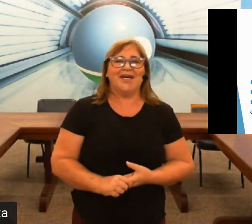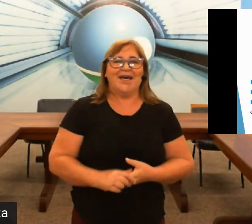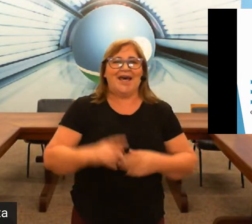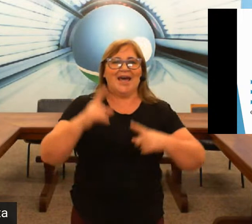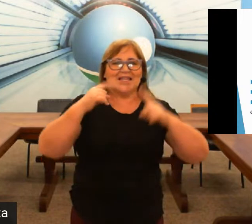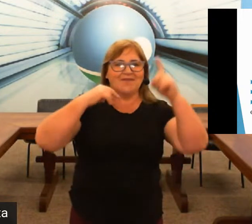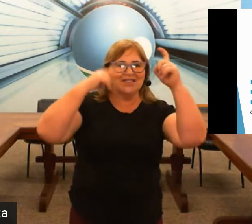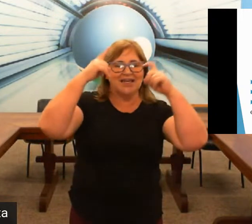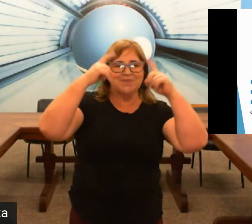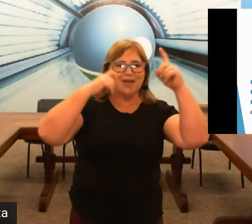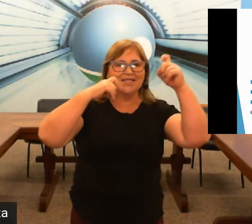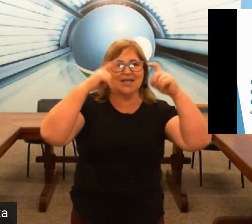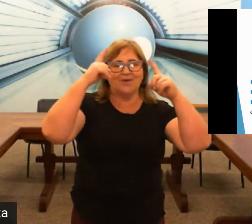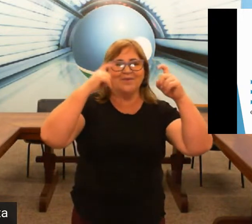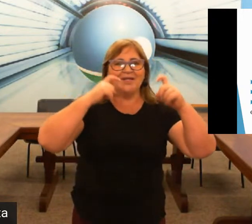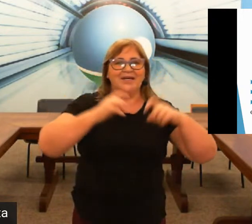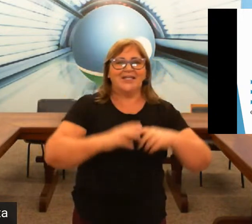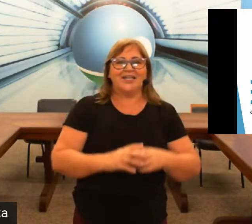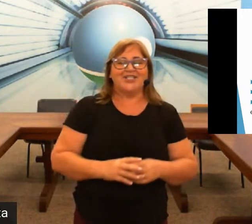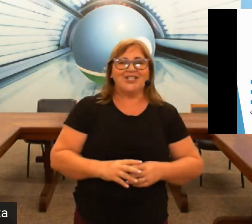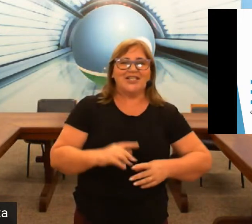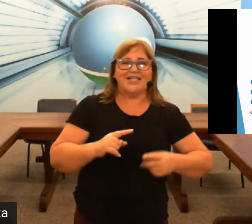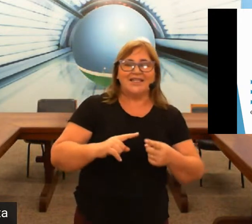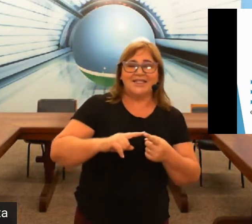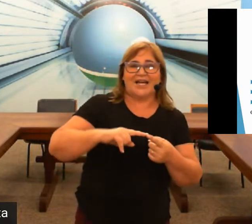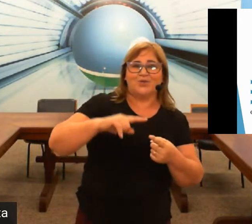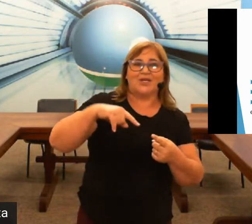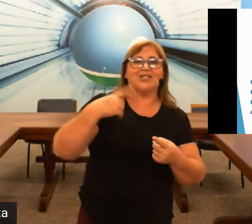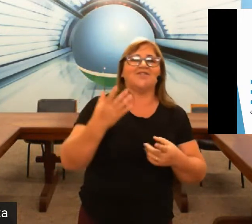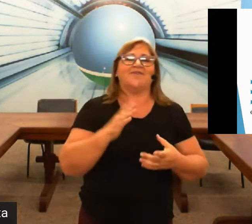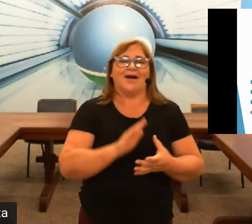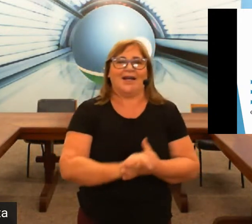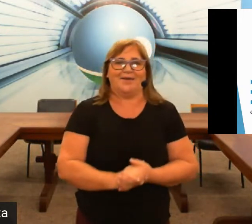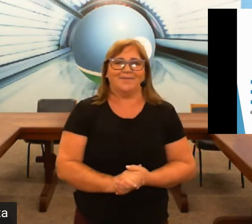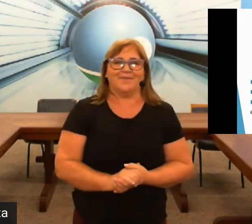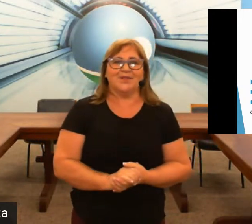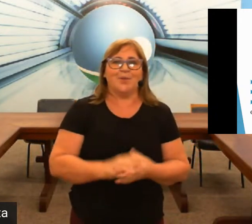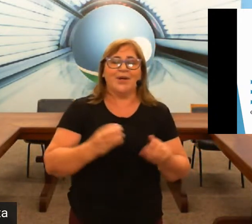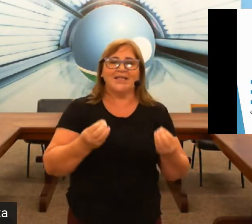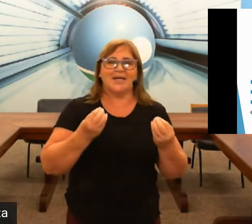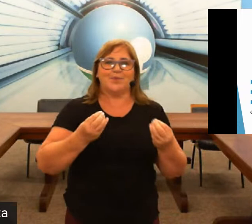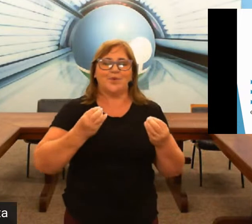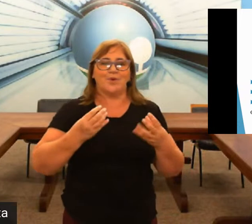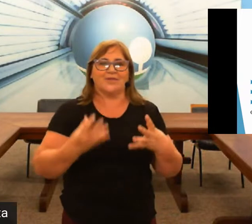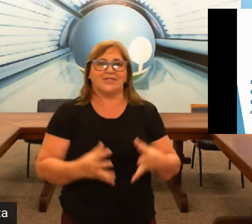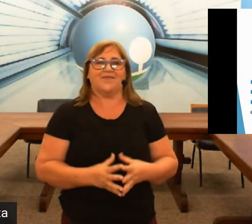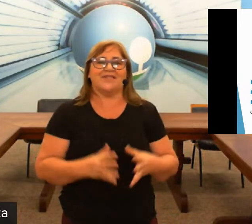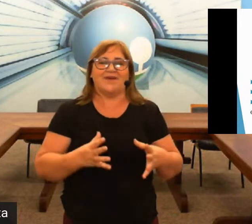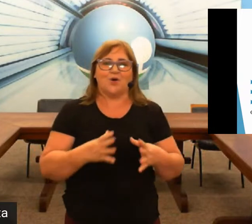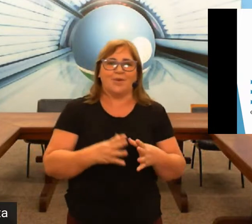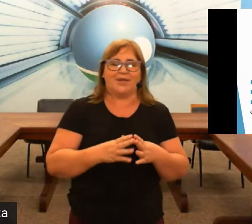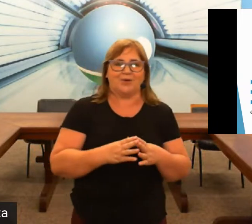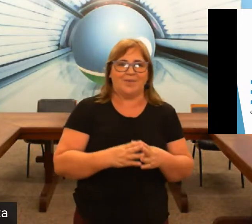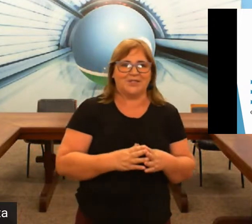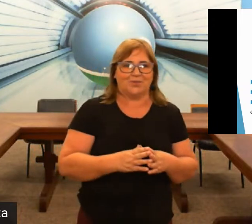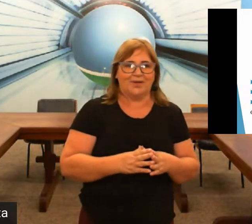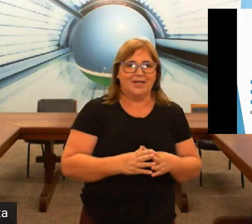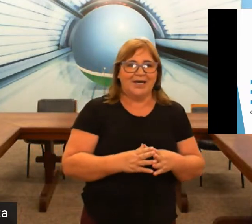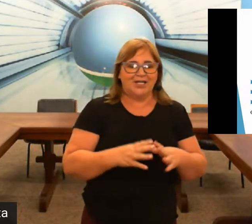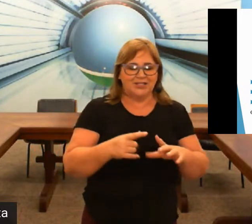é através da expressão que a gente dá intensidade do que a gente vai falar então por exemplo se você vai cumprimentar uma pessoa a